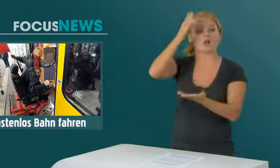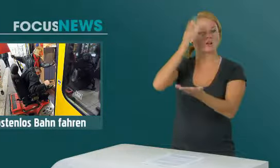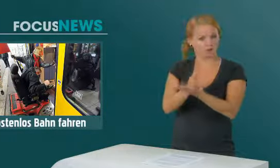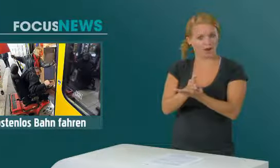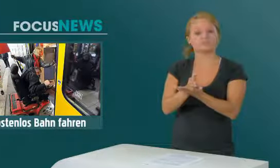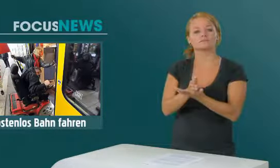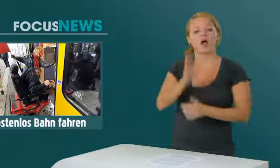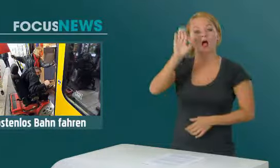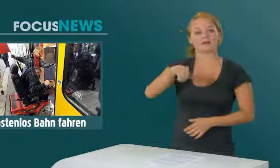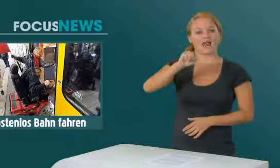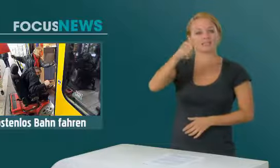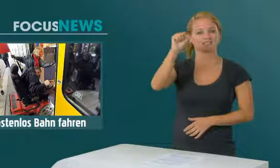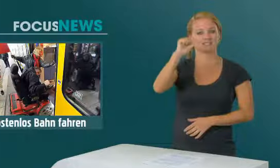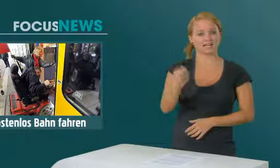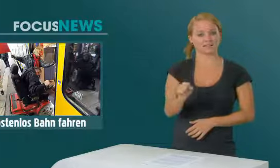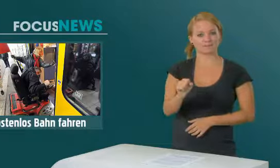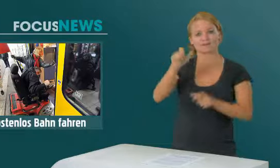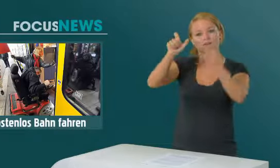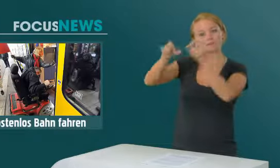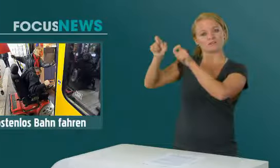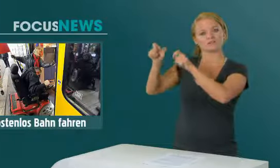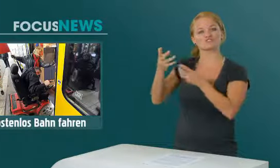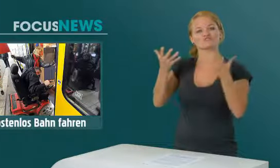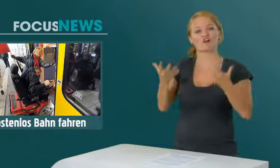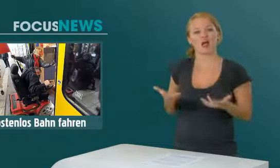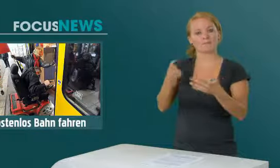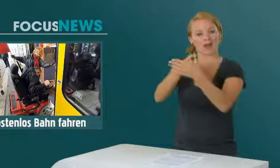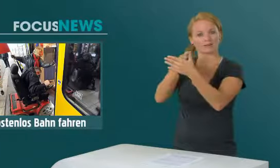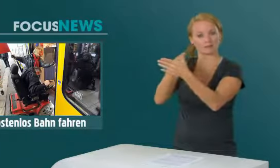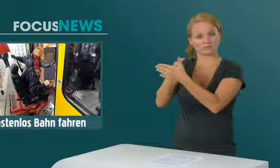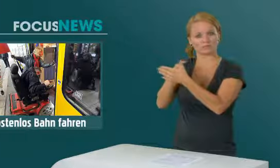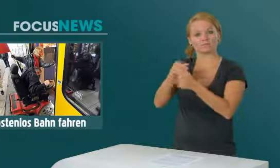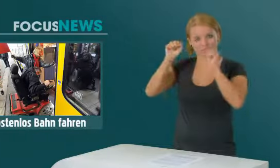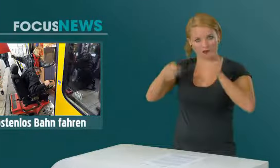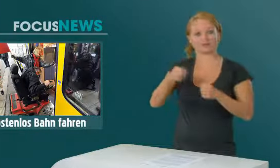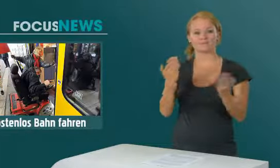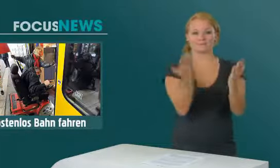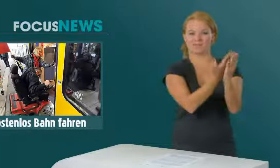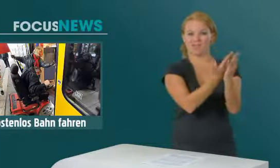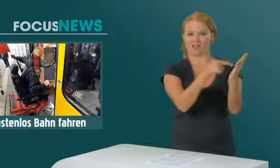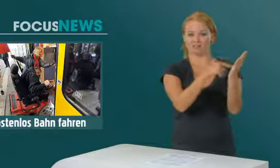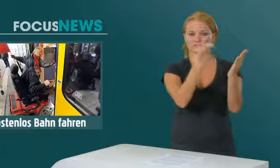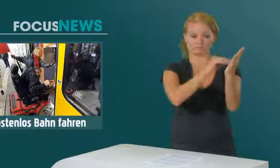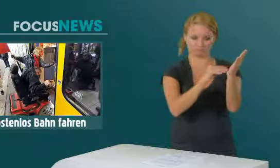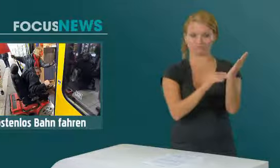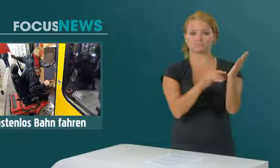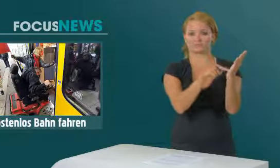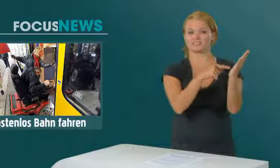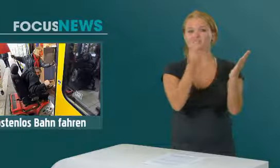September schwerbehinderte Personen mit einem entsprechenden Beweisstück und für 60 Euro pro Jahr in ganz Deutschland